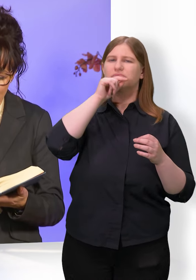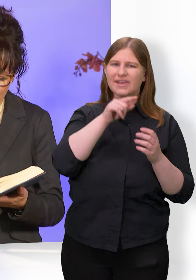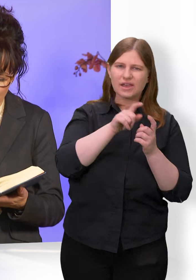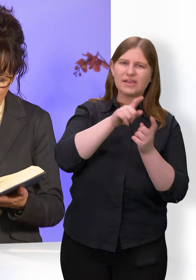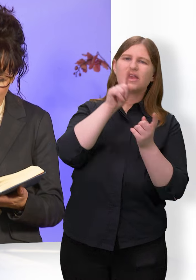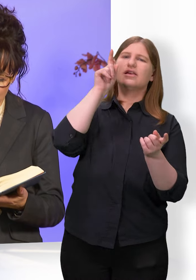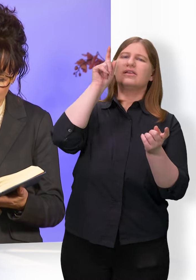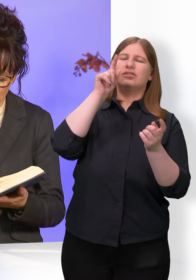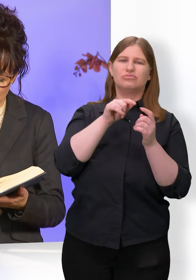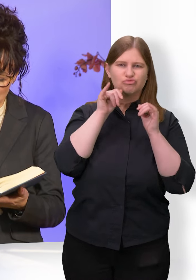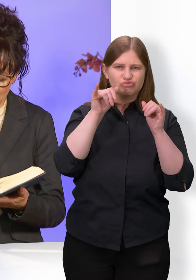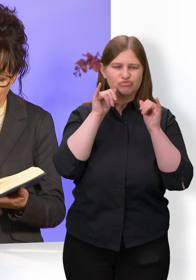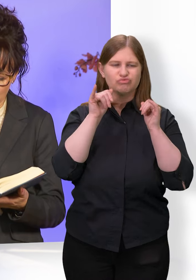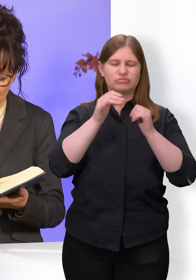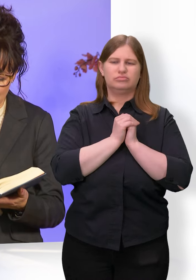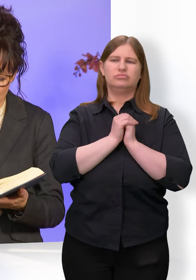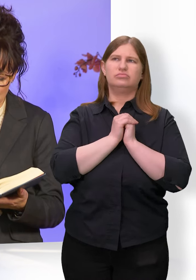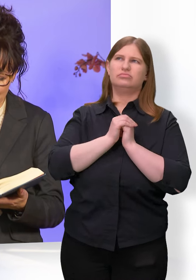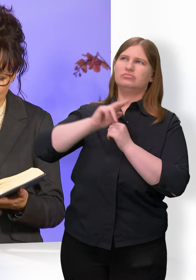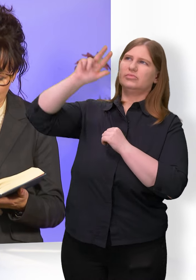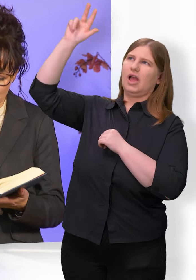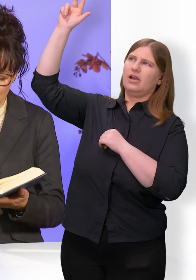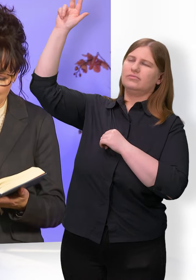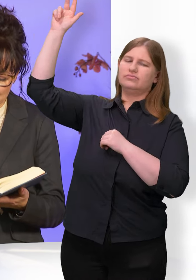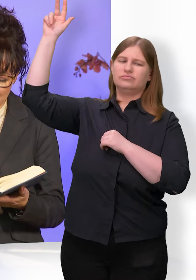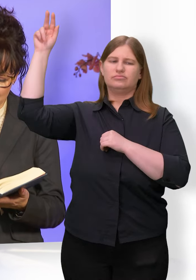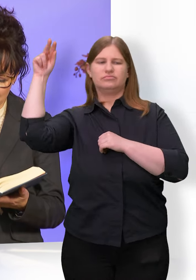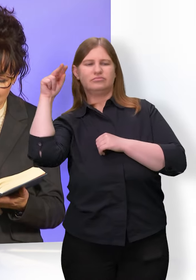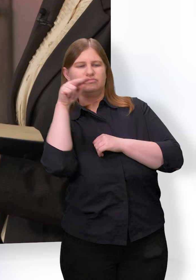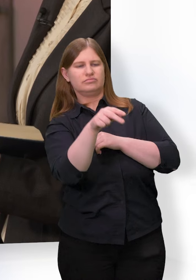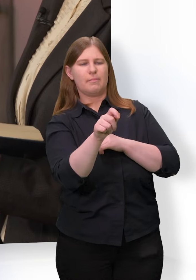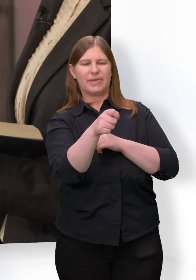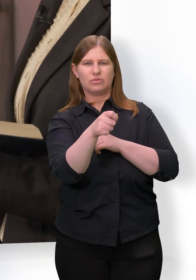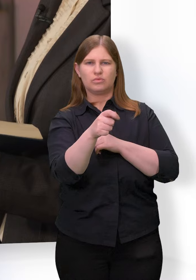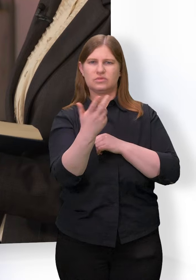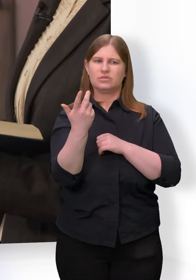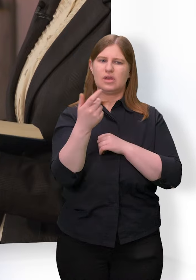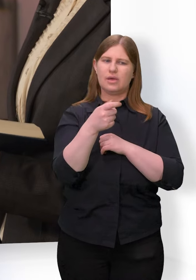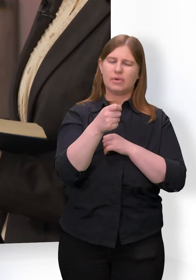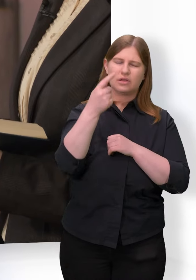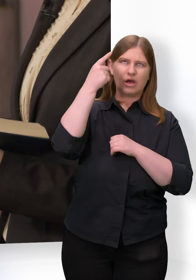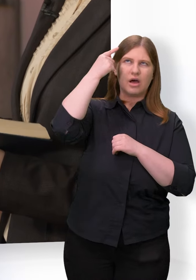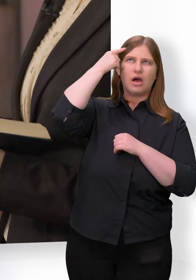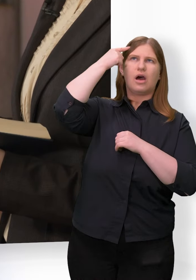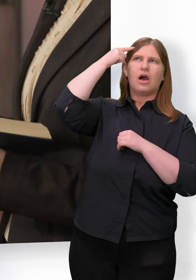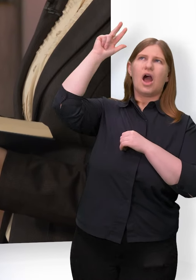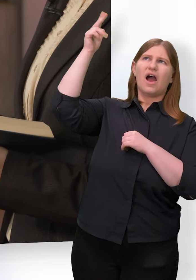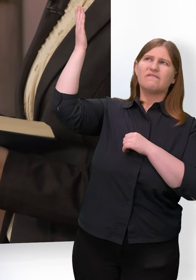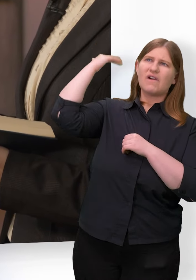Herr wandte sich und sah Petrus an und Petrus gedachte an das Herrn Wort, wie er zu ihm